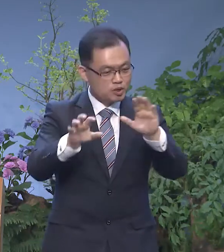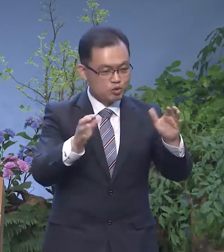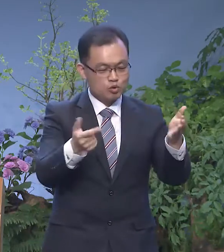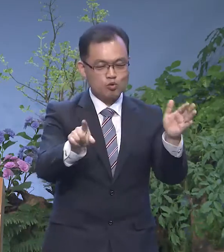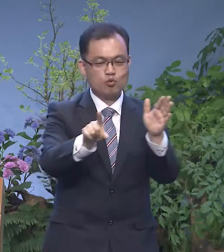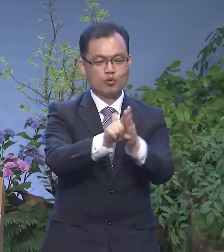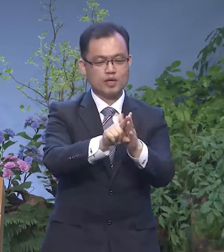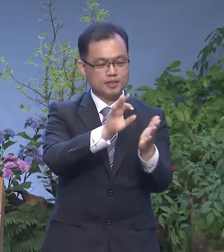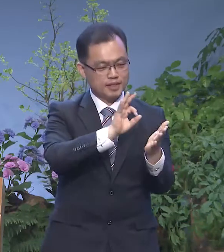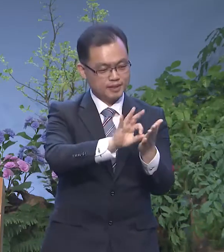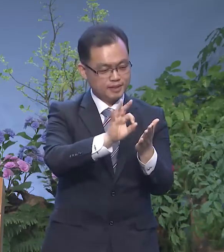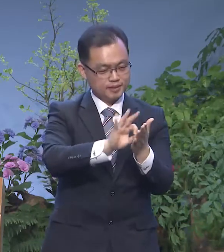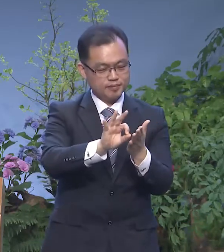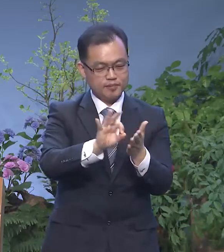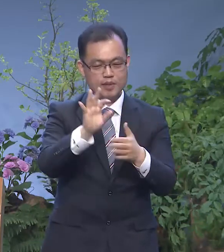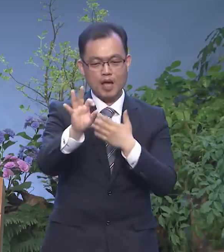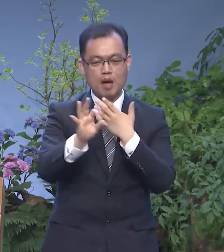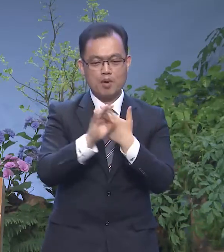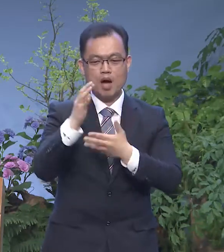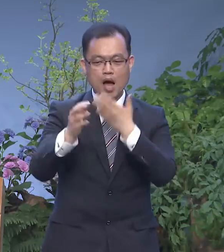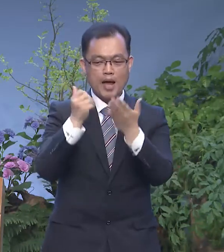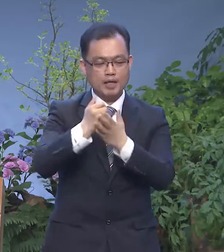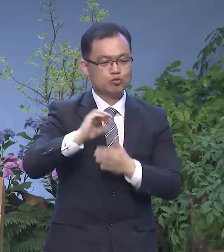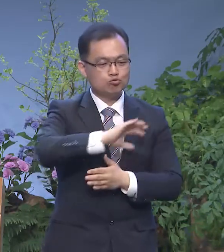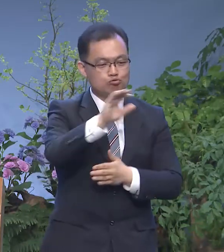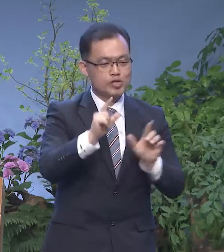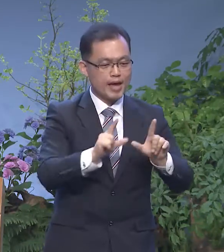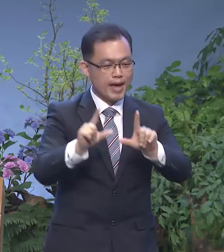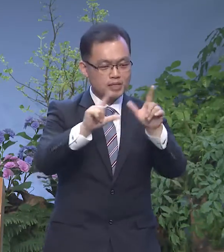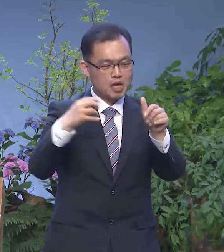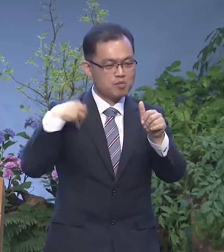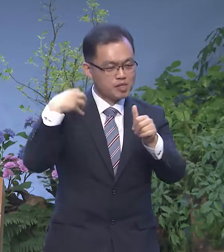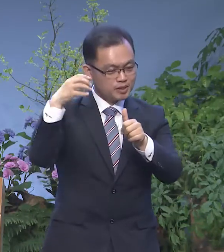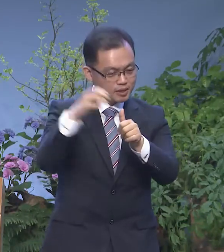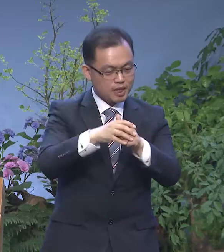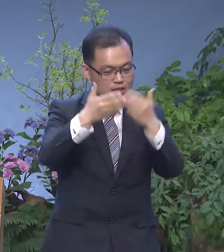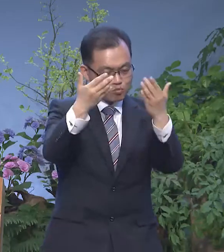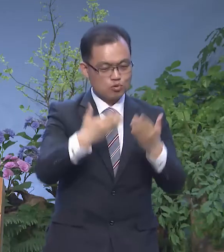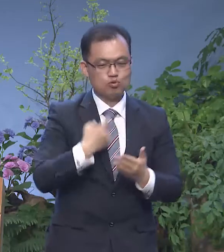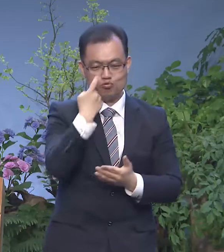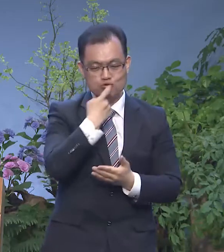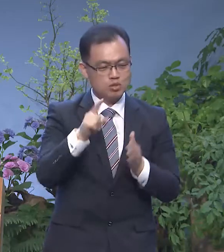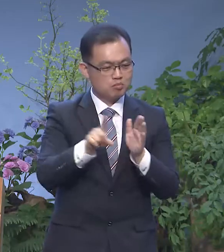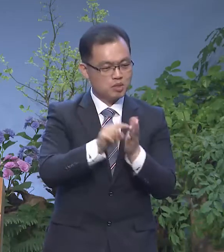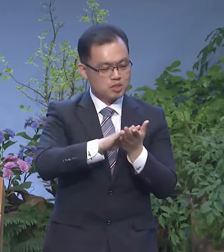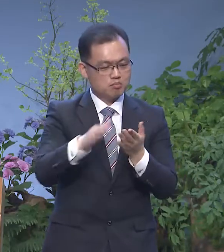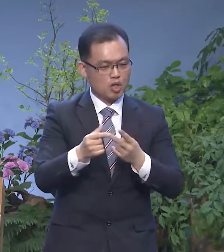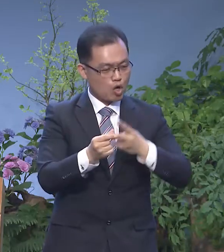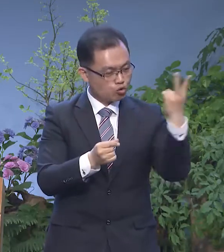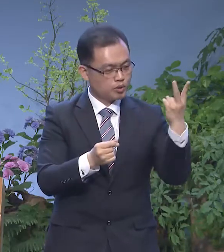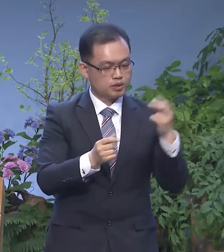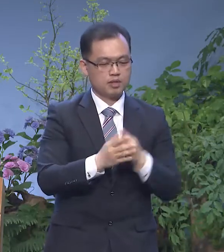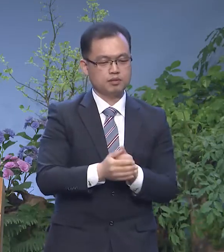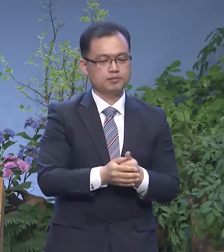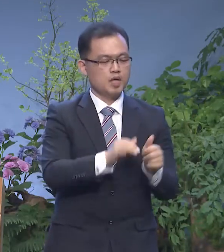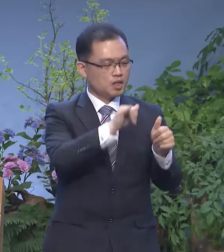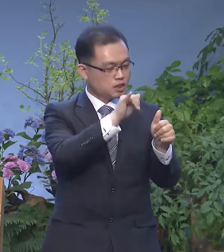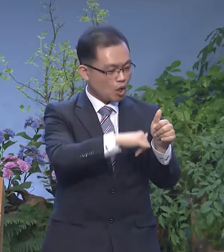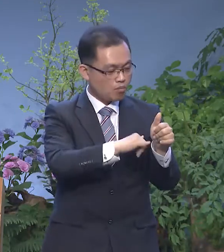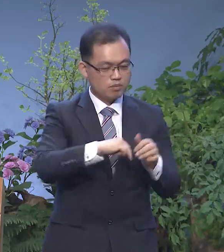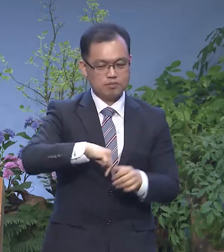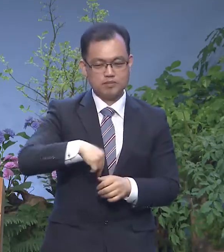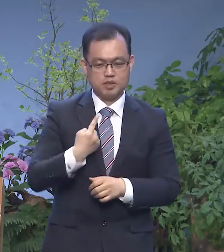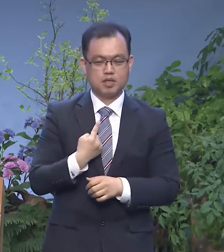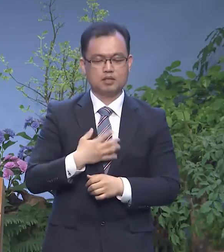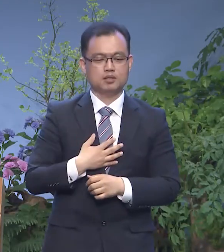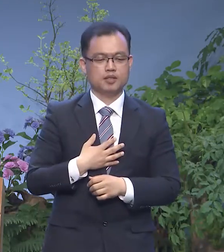하나님께서는 우리의 삶을 책임져 주시라고 믿습니다 두 번째로는 성김은 자신의